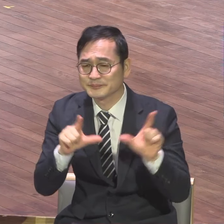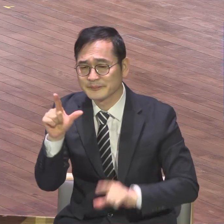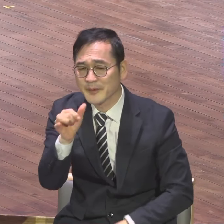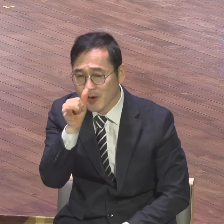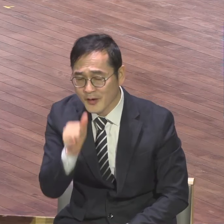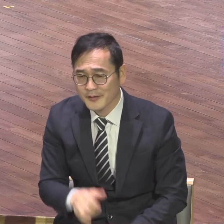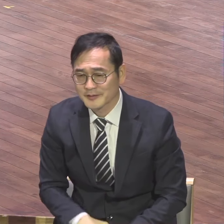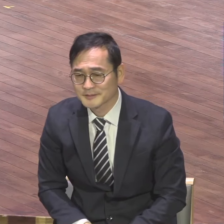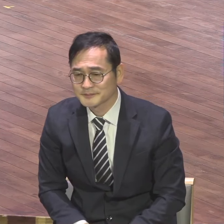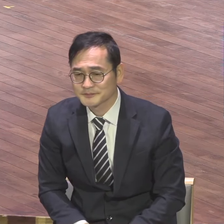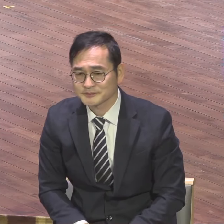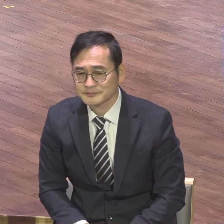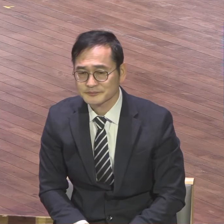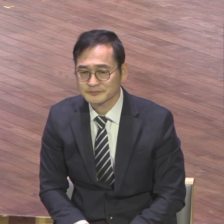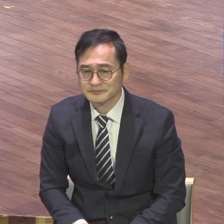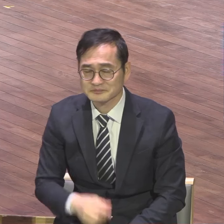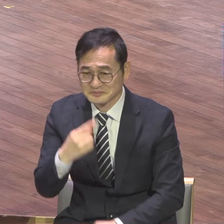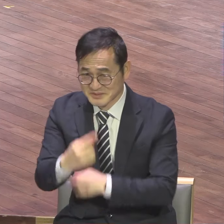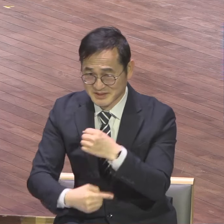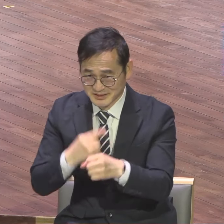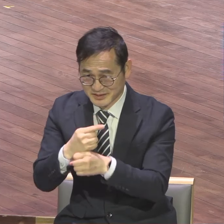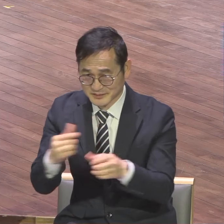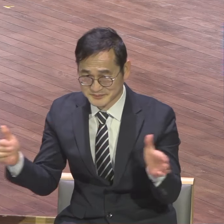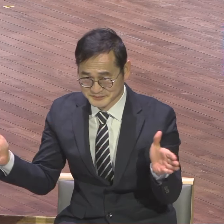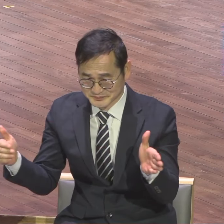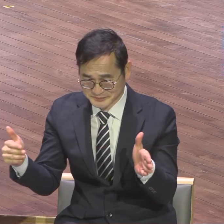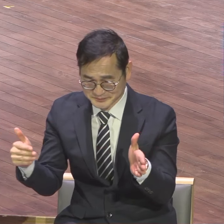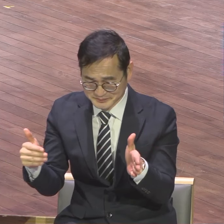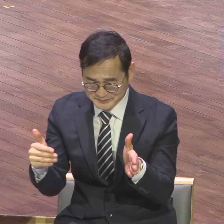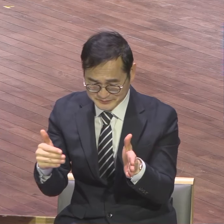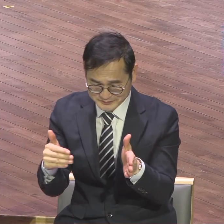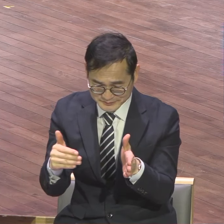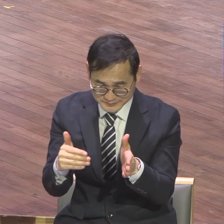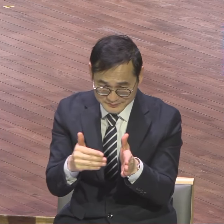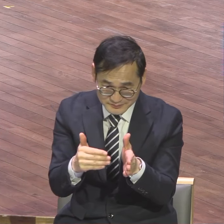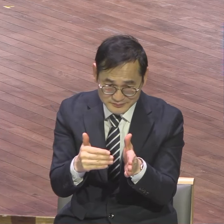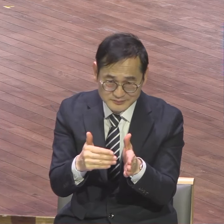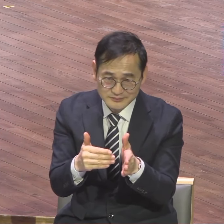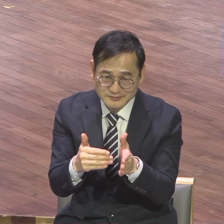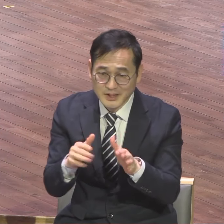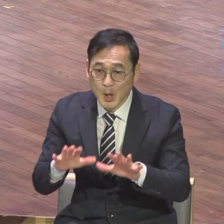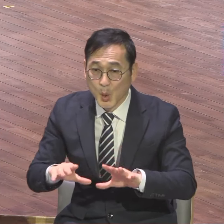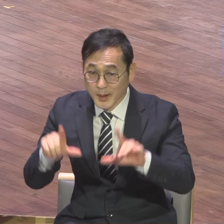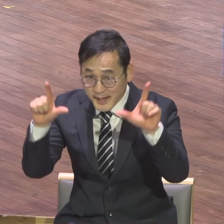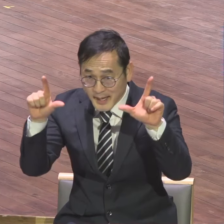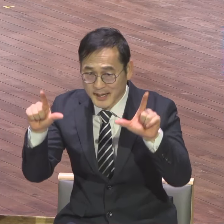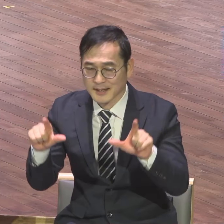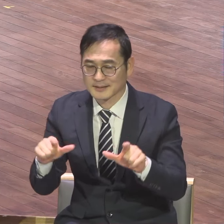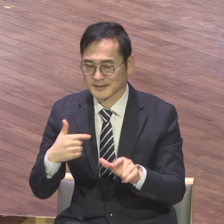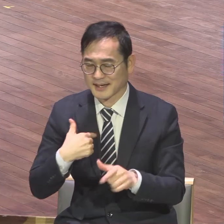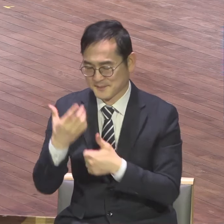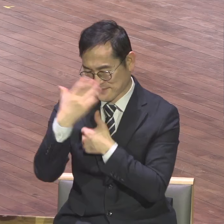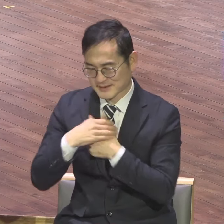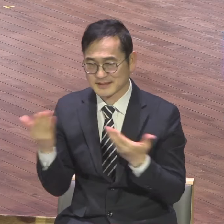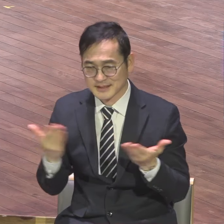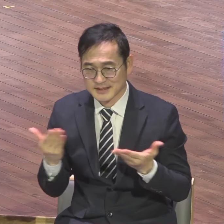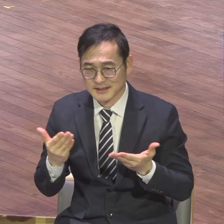벌써 2024년도 준비되는 이 시점에 와 있는데 올해 받은 청직의 직분을 내가 어떻게 하나님